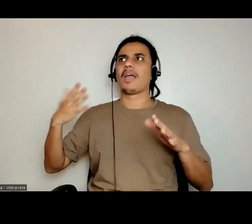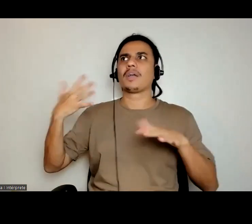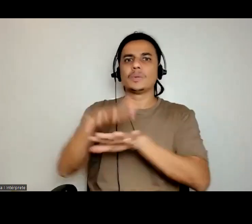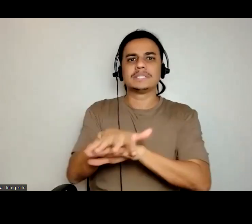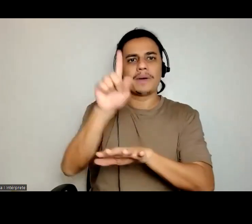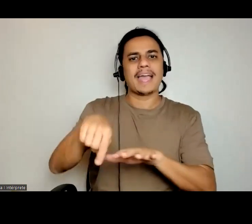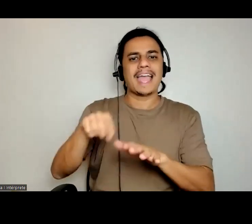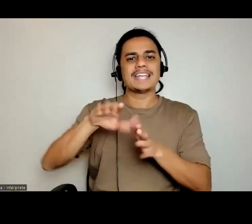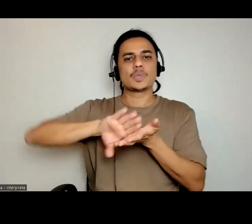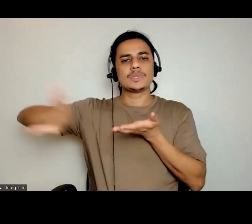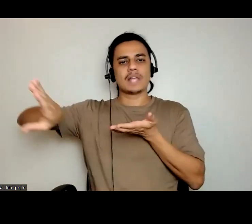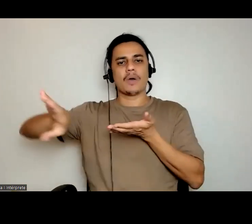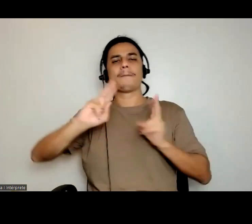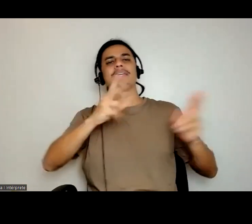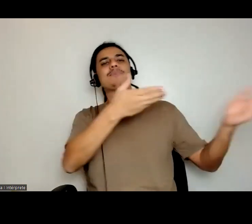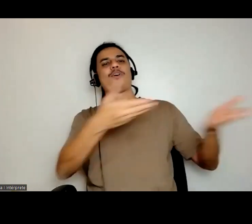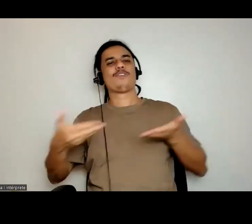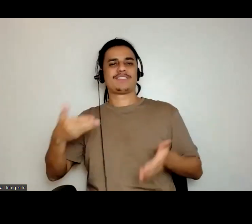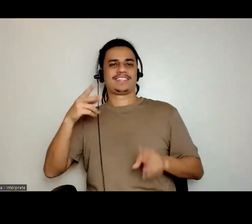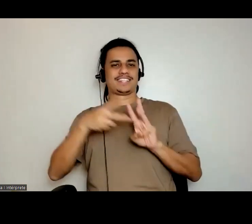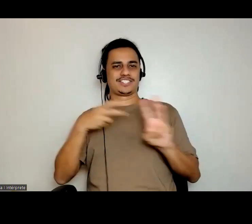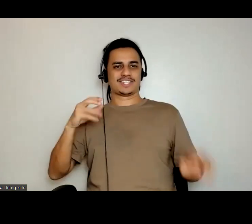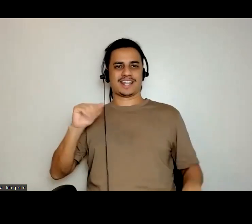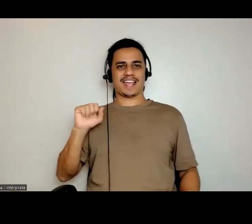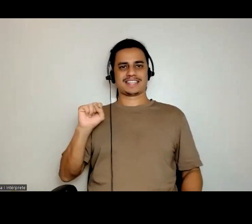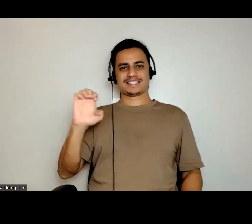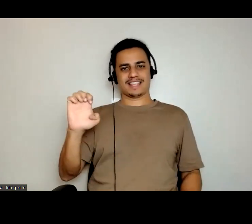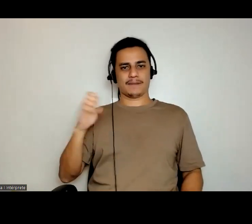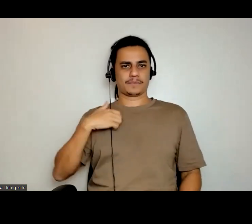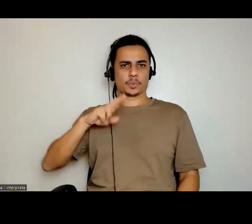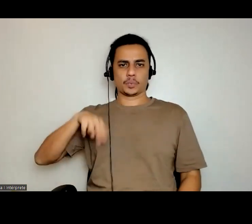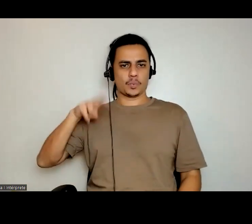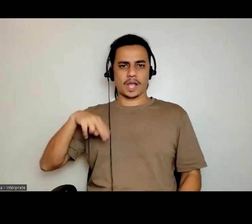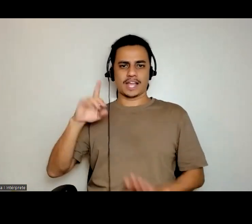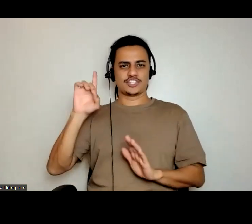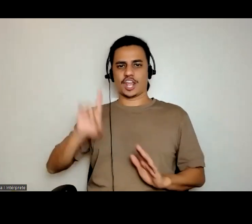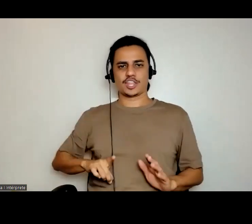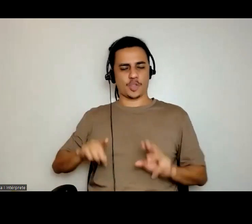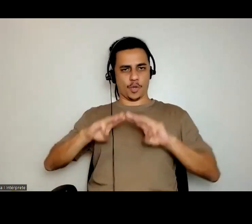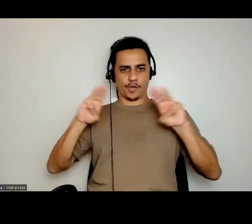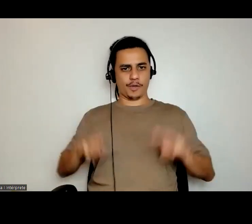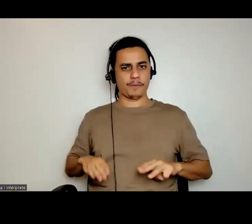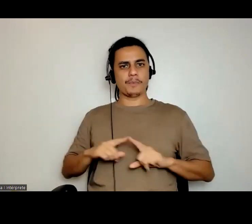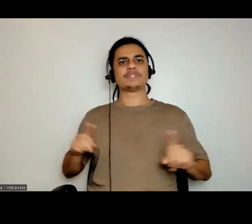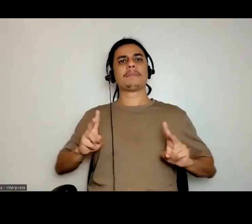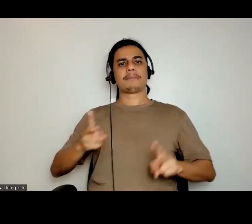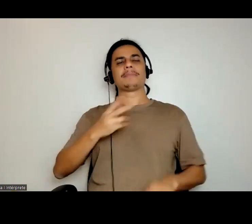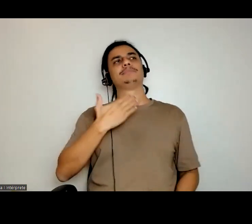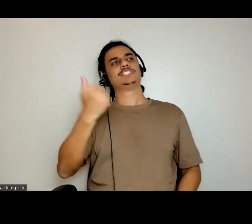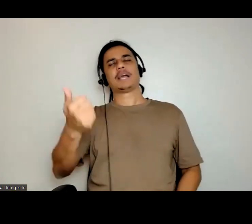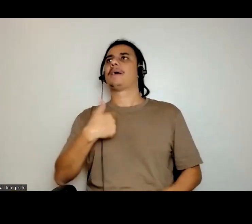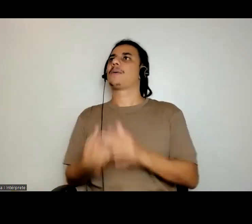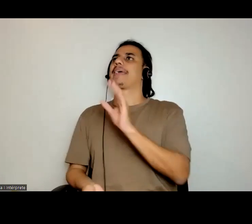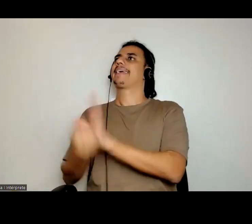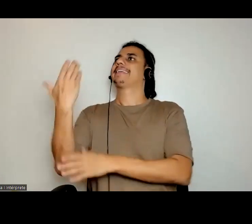mesmo que você chame um indígena, casa é, por exemplo, jamais seria o diretor de museu, se você me chamar um casé, casé faça um museu indígena,